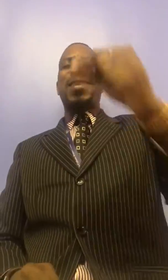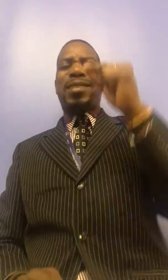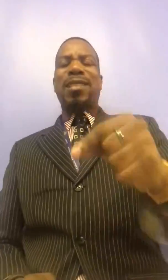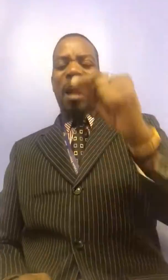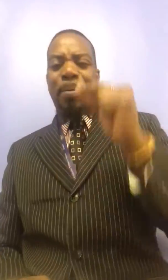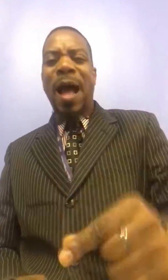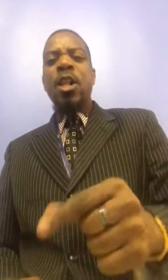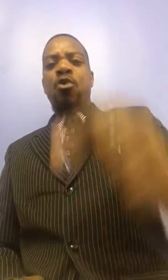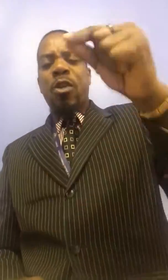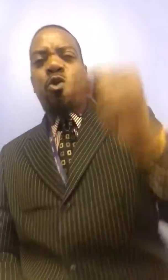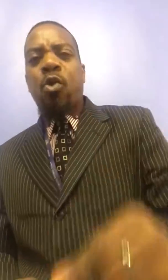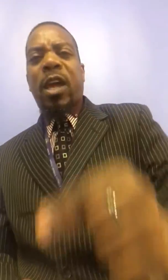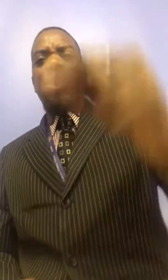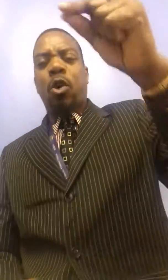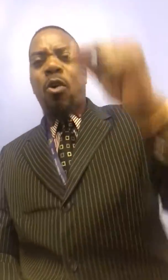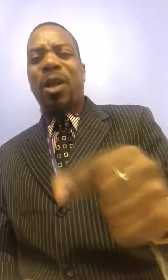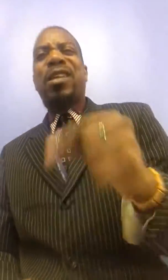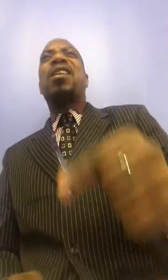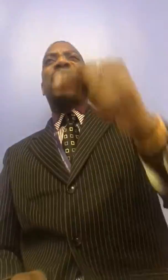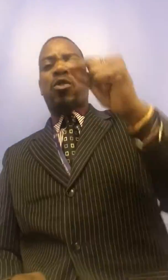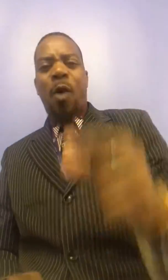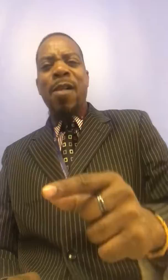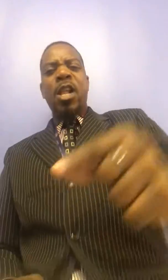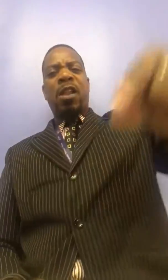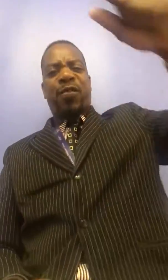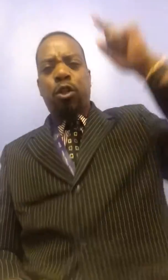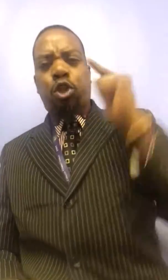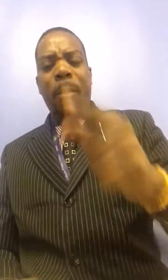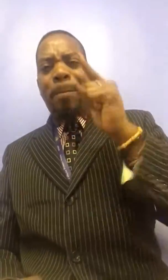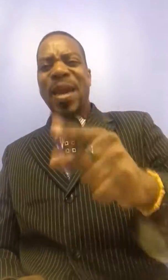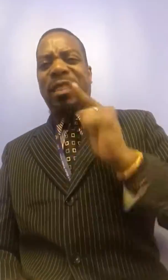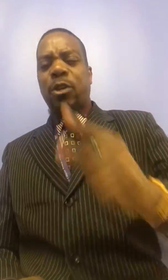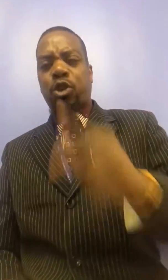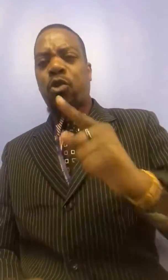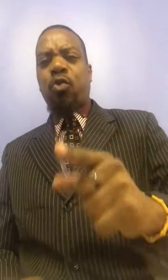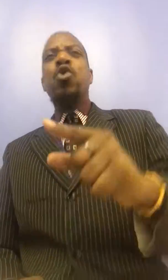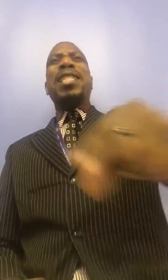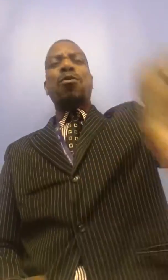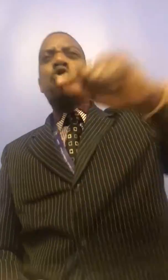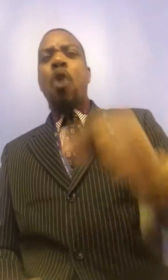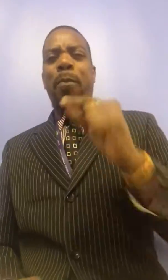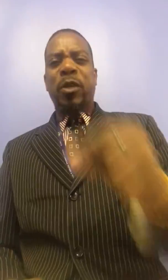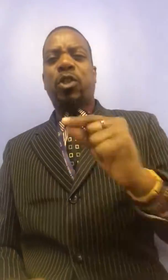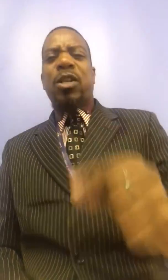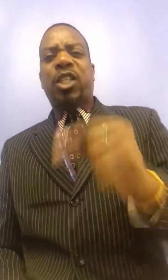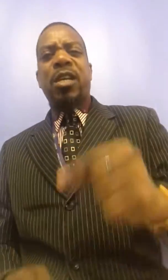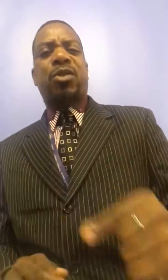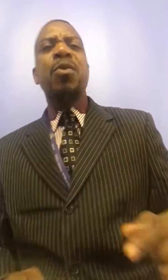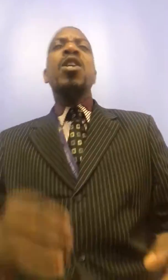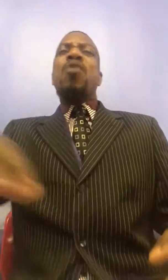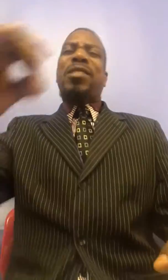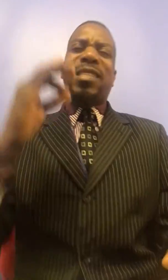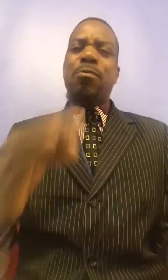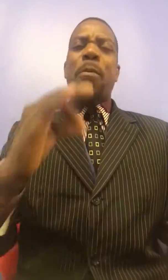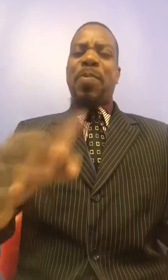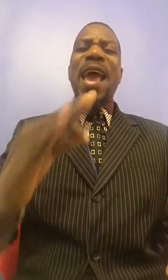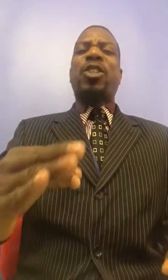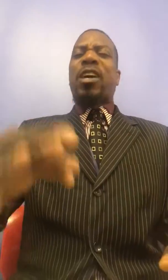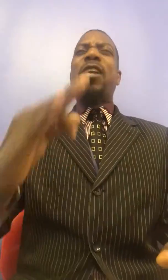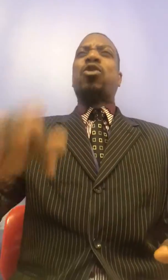ne tiendra pas. Le trou qu'ils ont creusé devant toi, ils vont tomber dans ce trou. Dans le nom puissant de Jésus. Le piège qu'ils